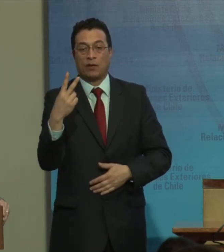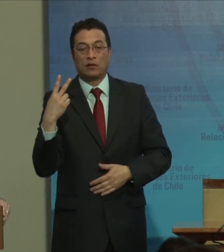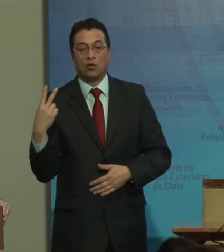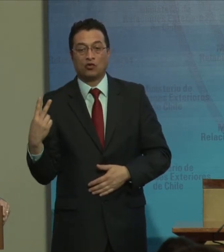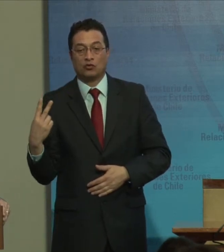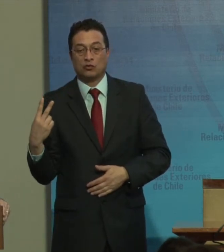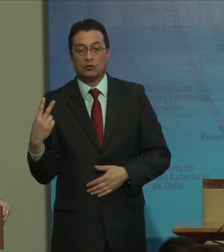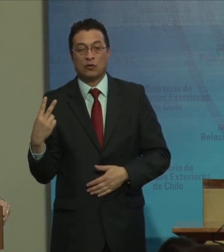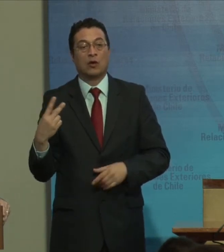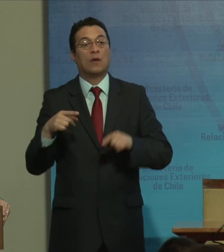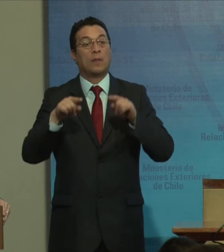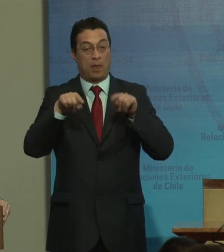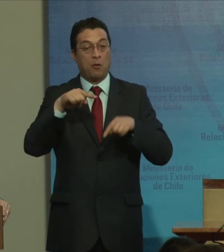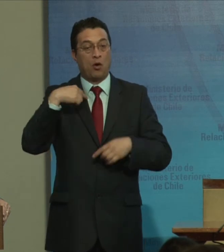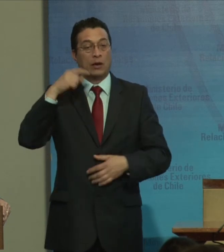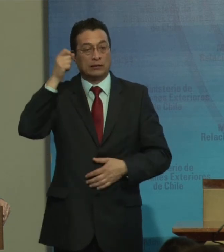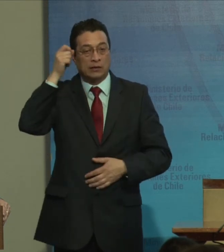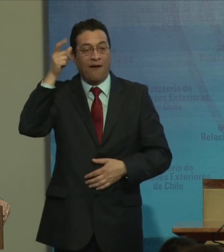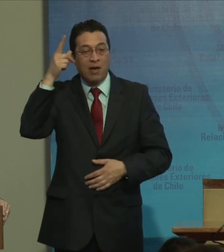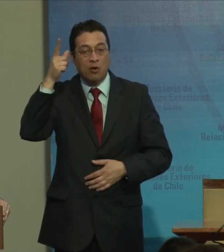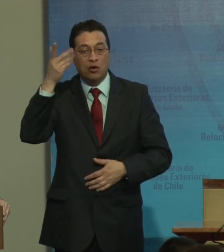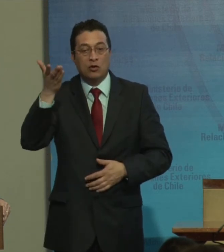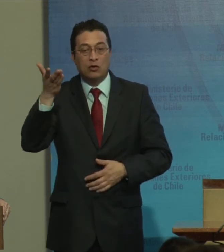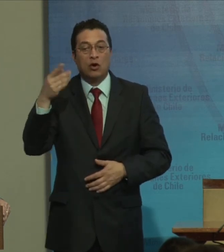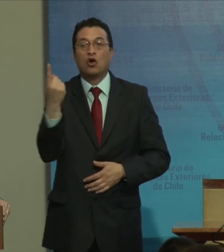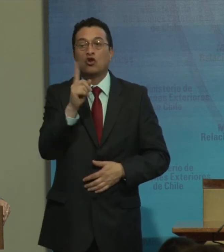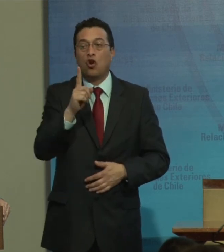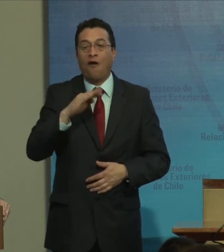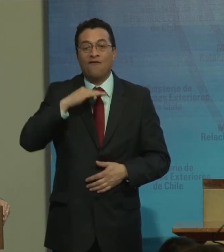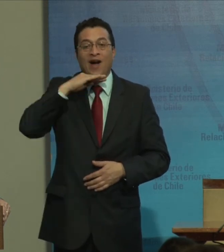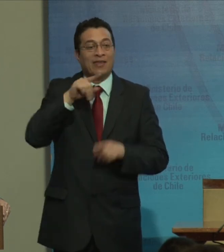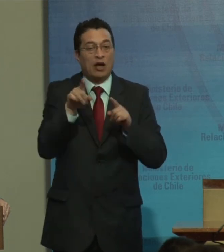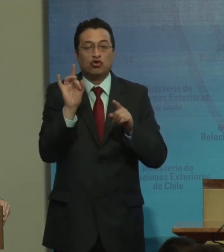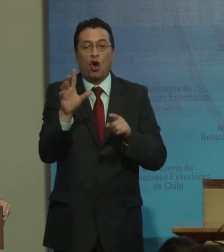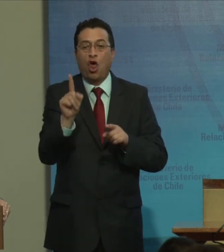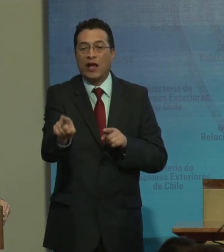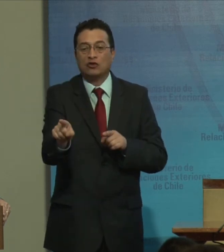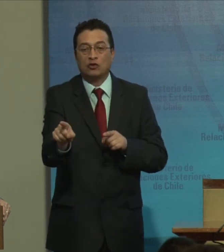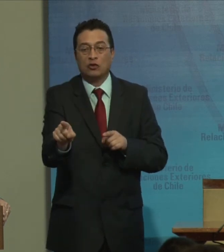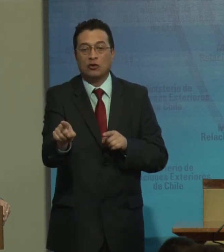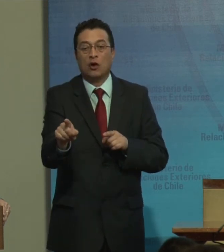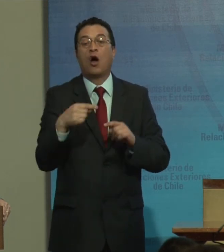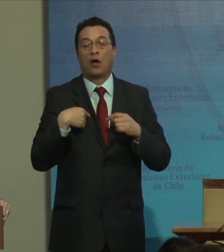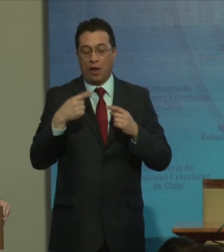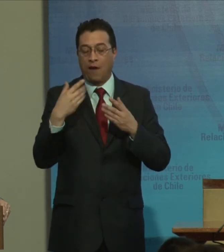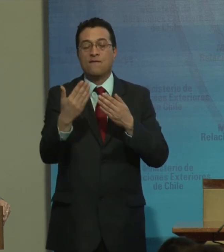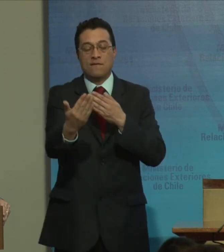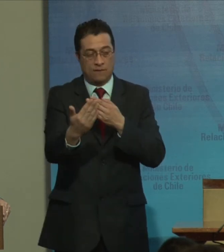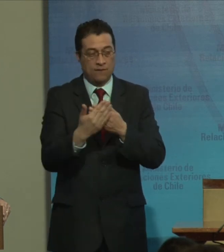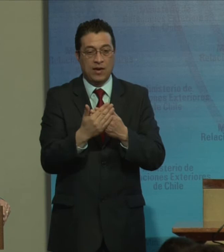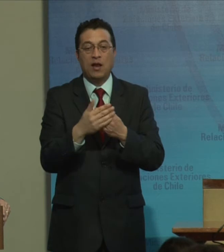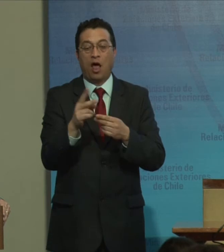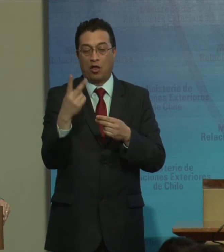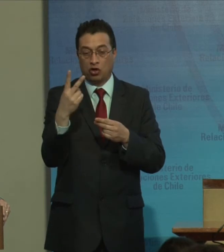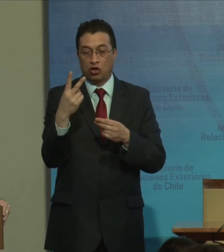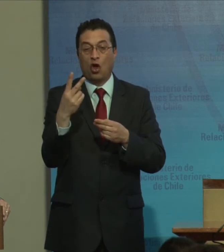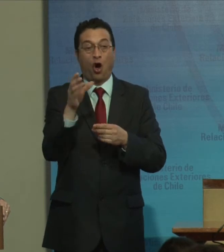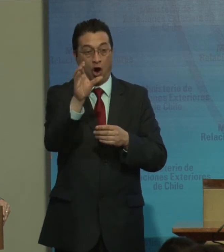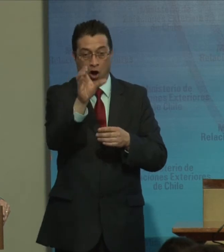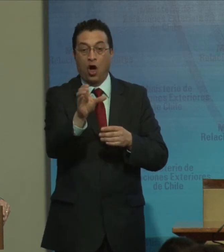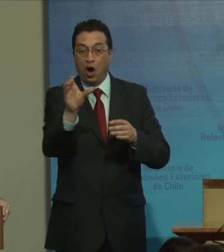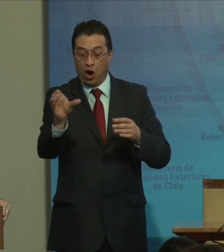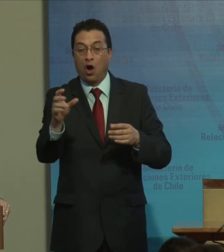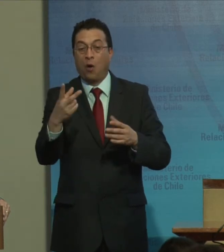Pero sabemos que no basta solo con eso. Que vienen dos actores muy